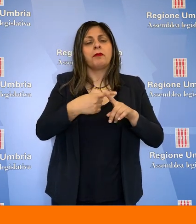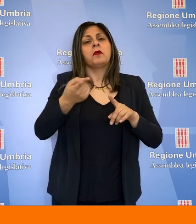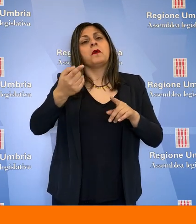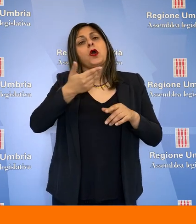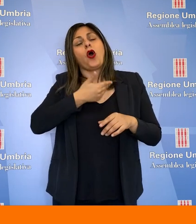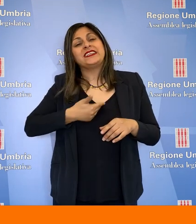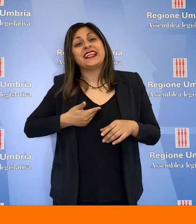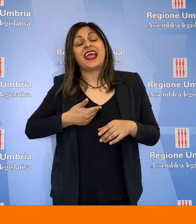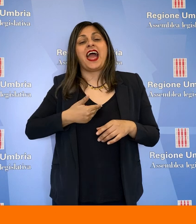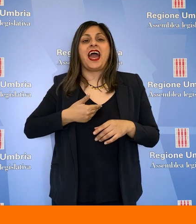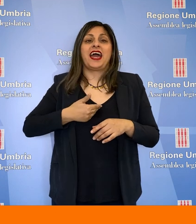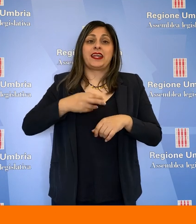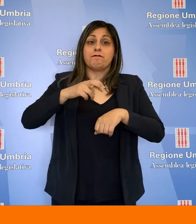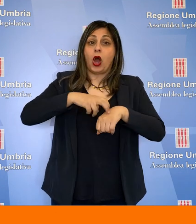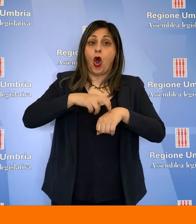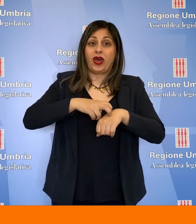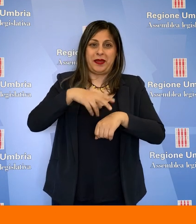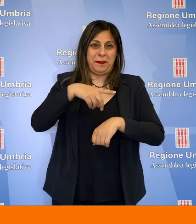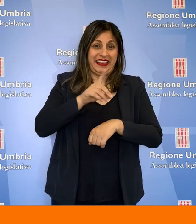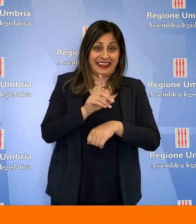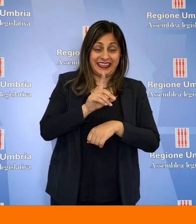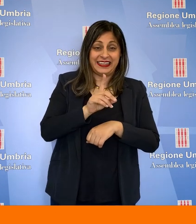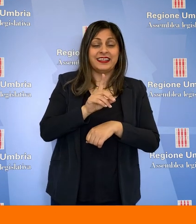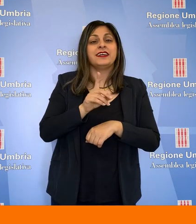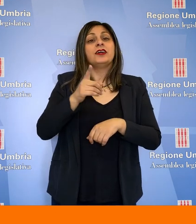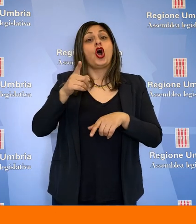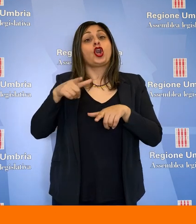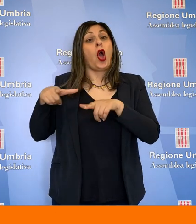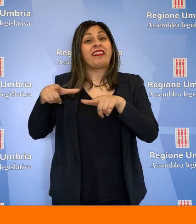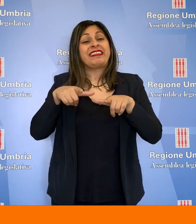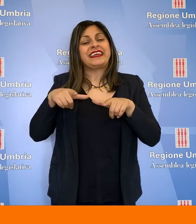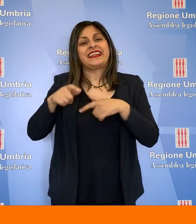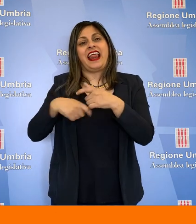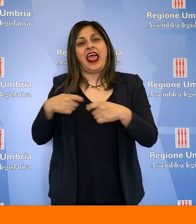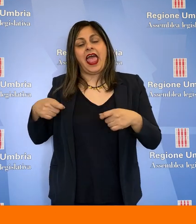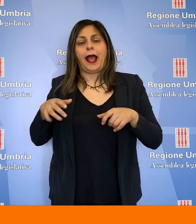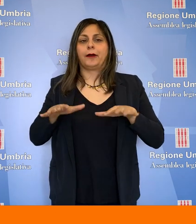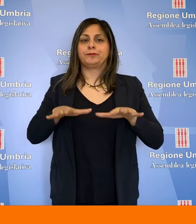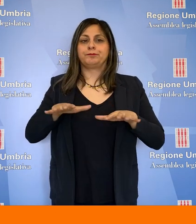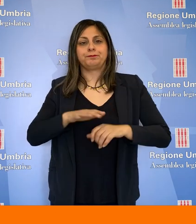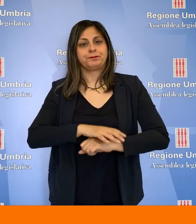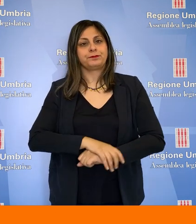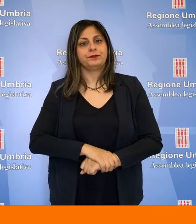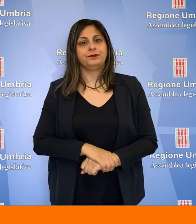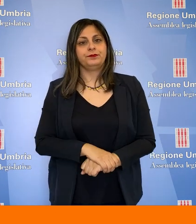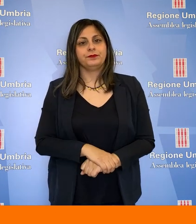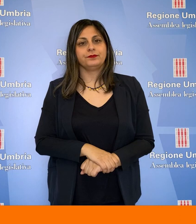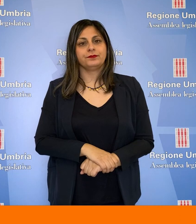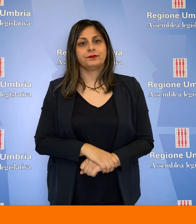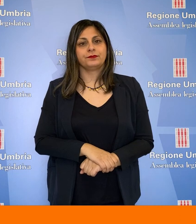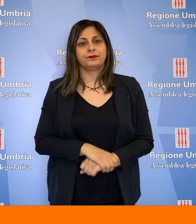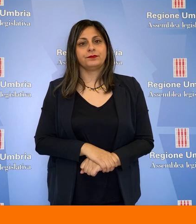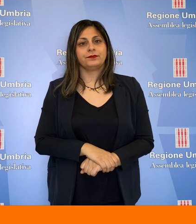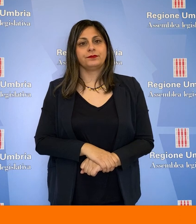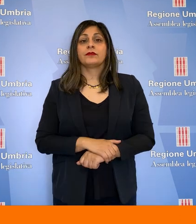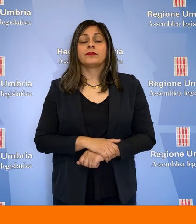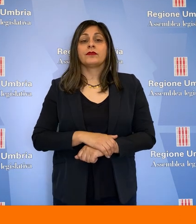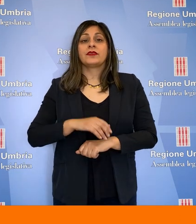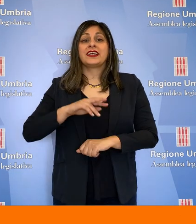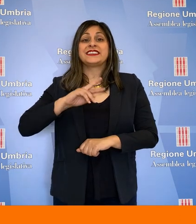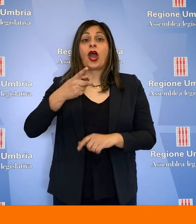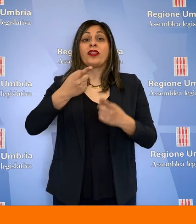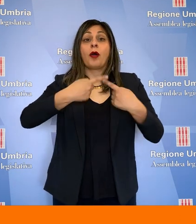oltre dallo stesso presidente Mancini, anche dai consiglieri Tommaso Bori del Partito Democratico e Eugenio Rondini della Lega.